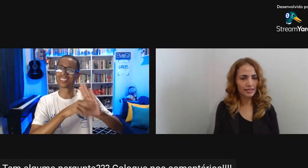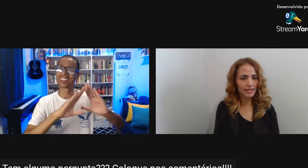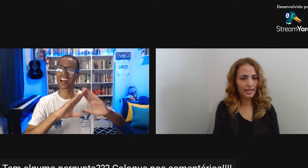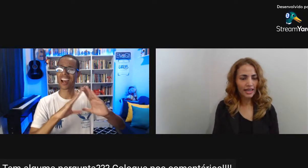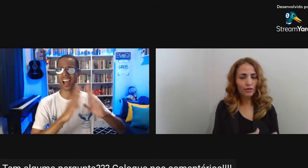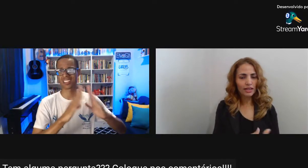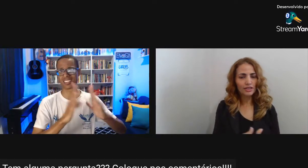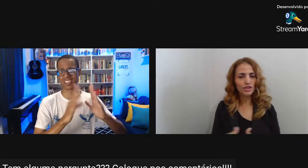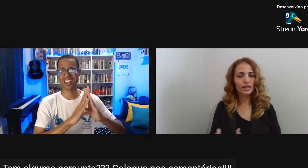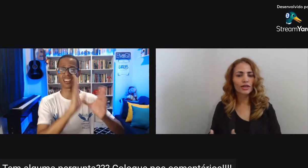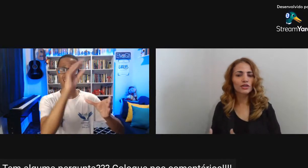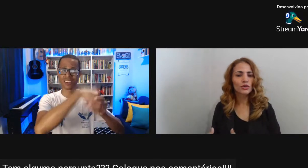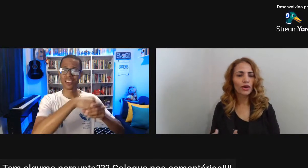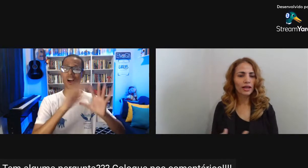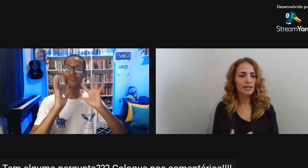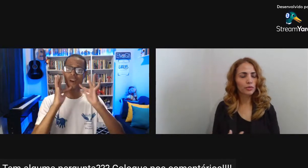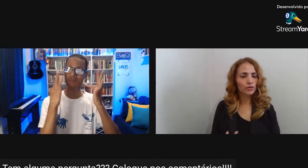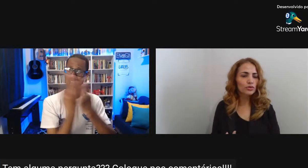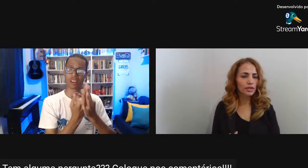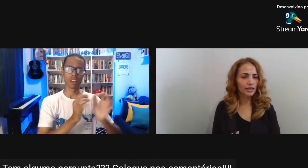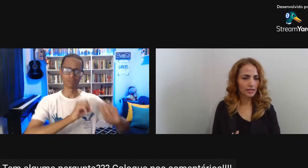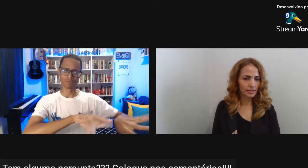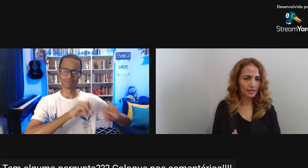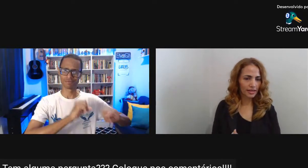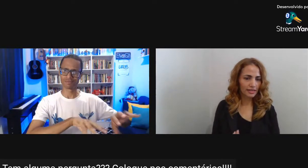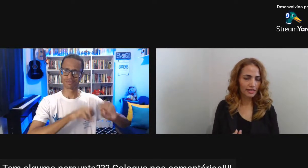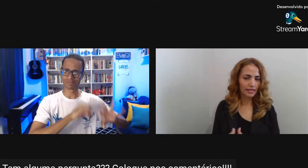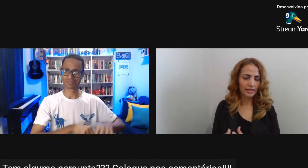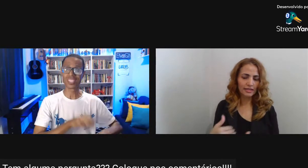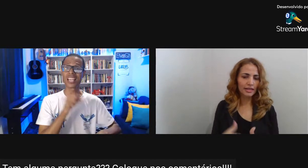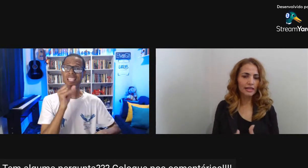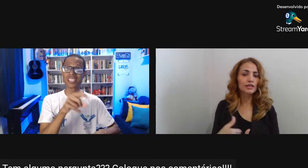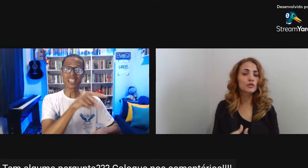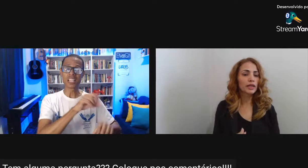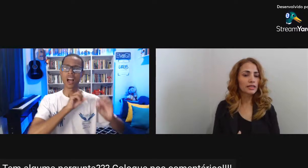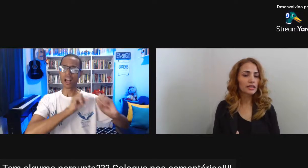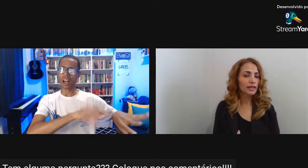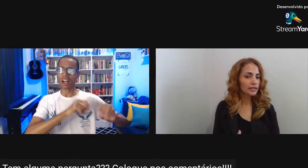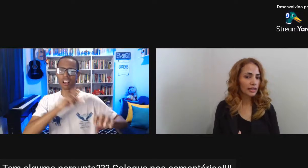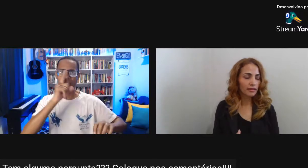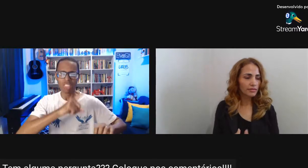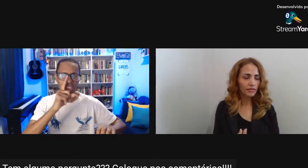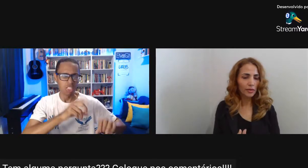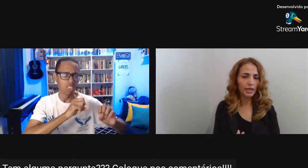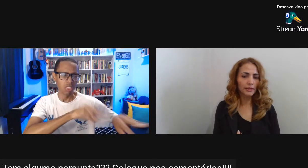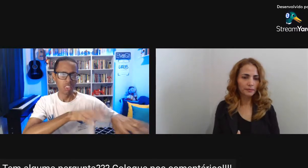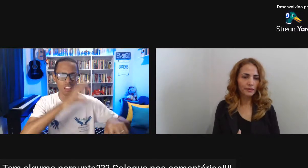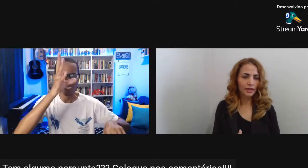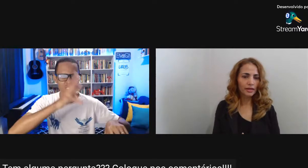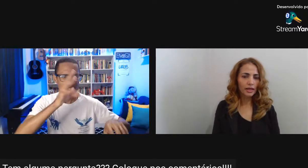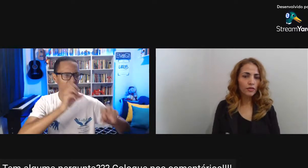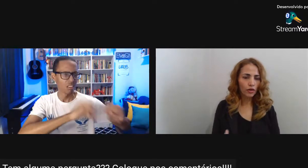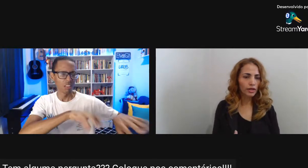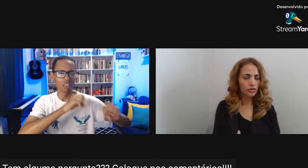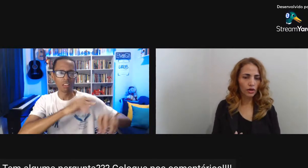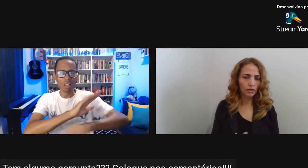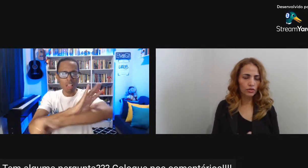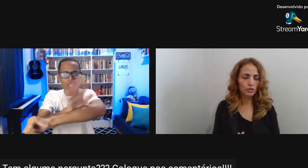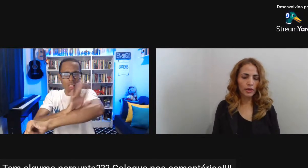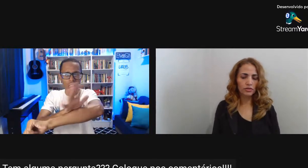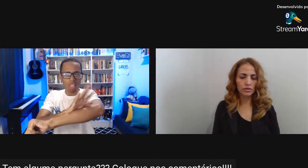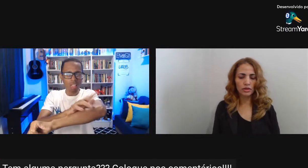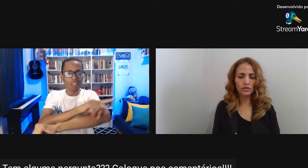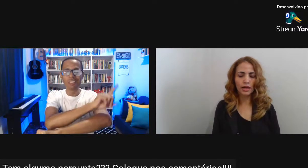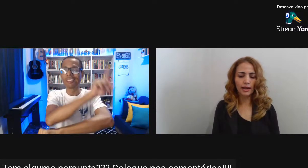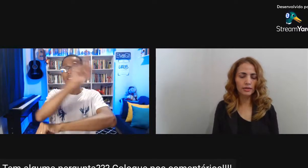crianças Quando elas chegam Na escola Elas reproduzem Essas experiências Que elas têm Em família E fora da escola